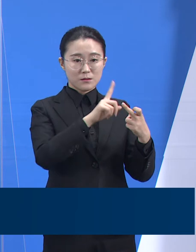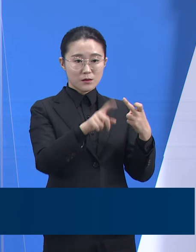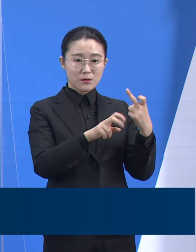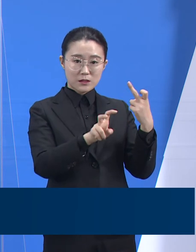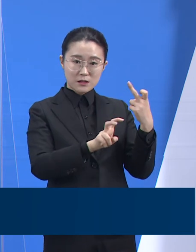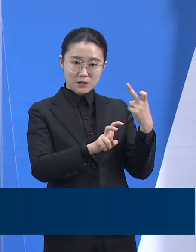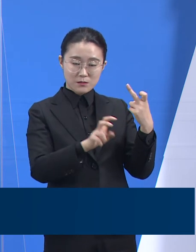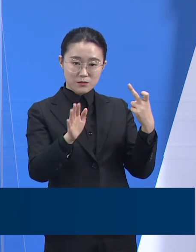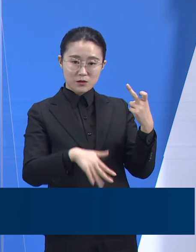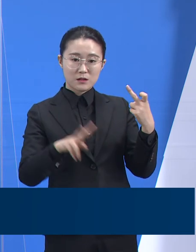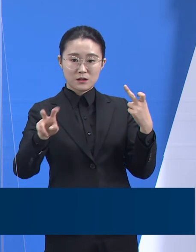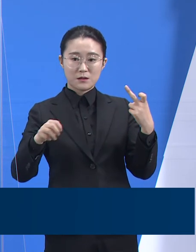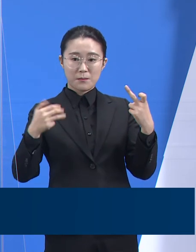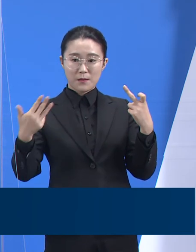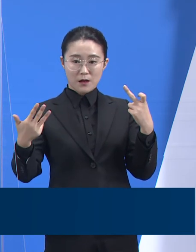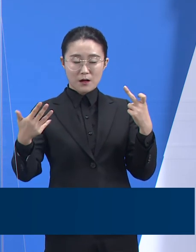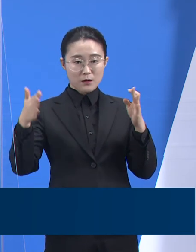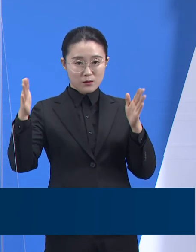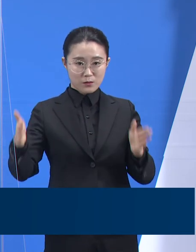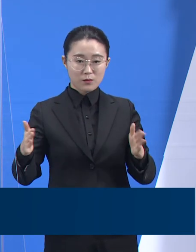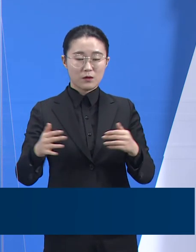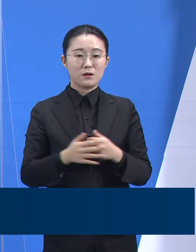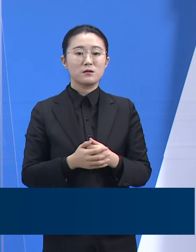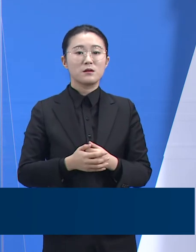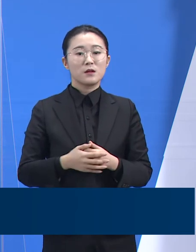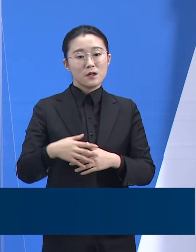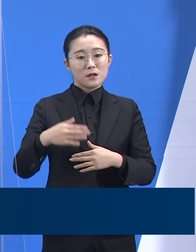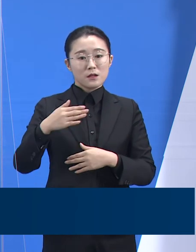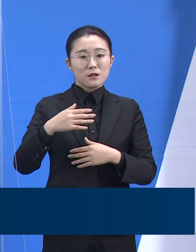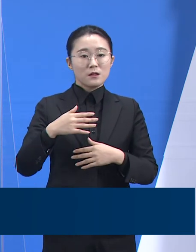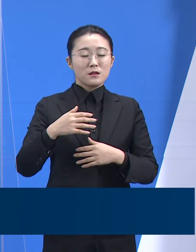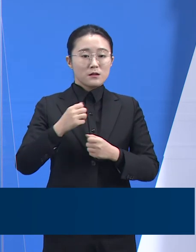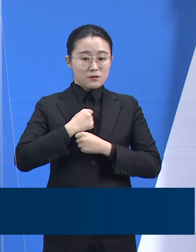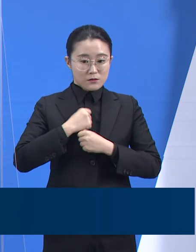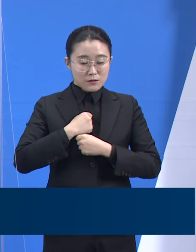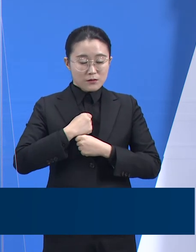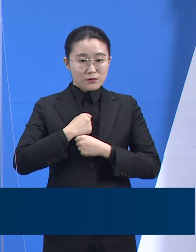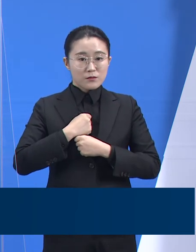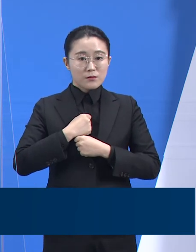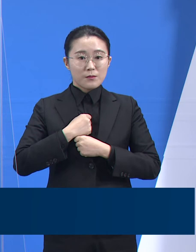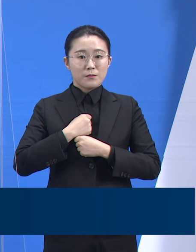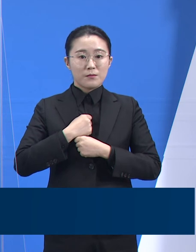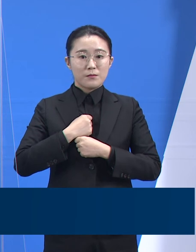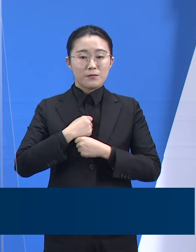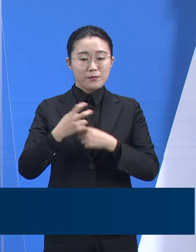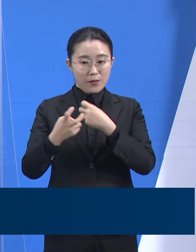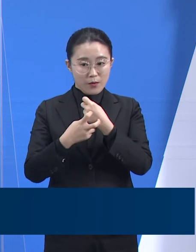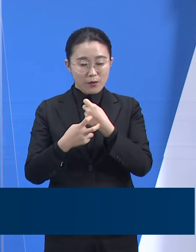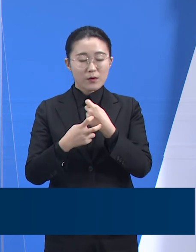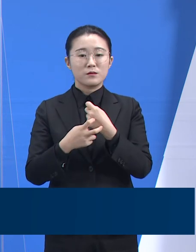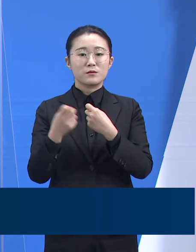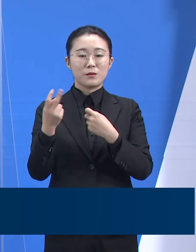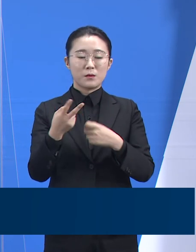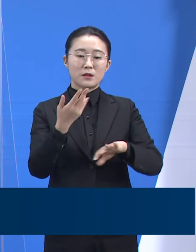경기도는 국군대전병원 등 17개의 타시도 의료기관과 협력하여